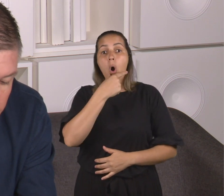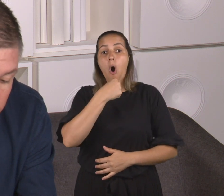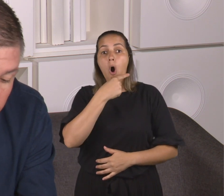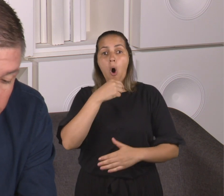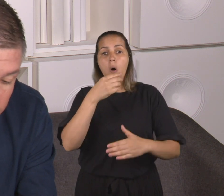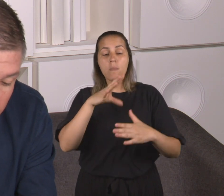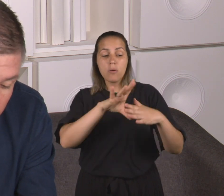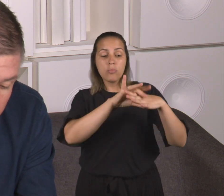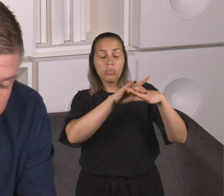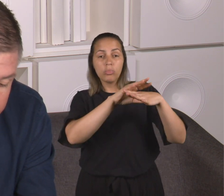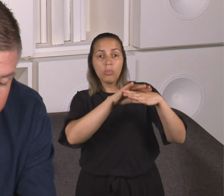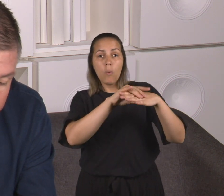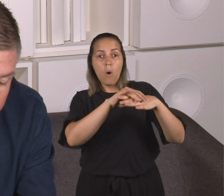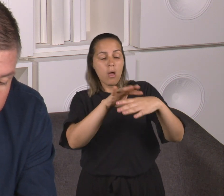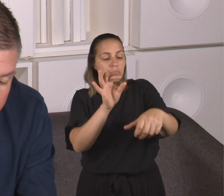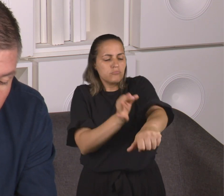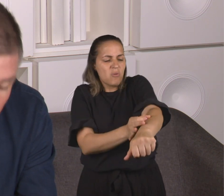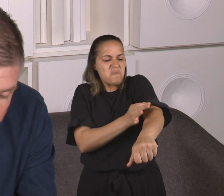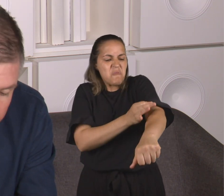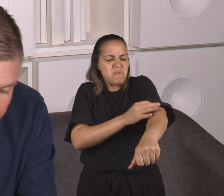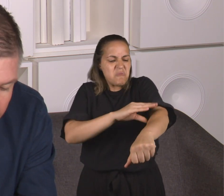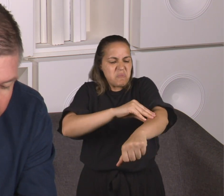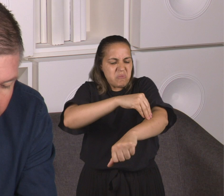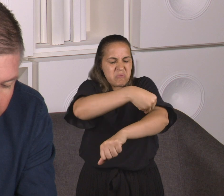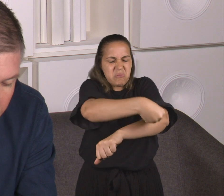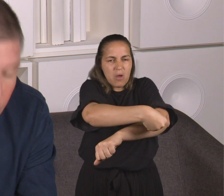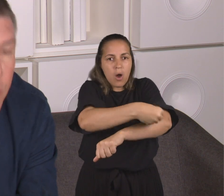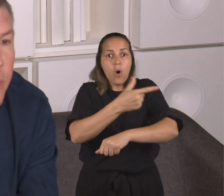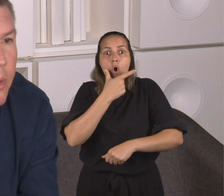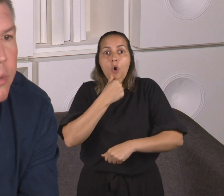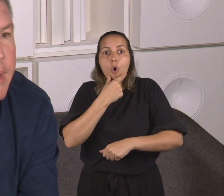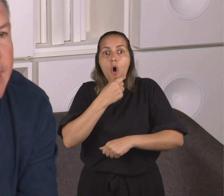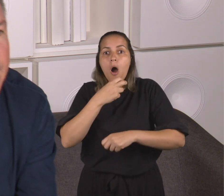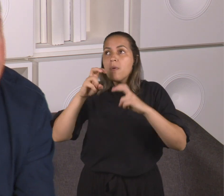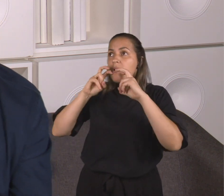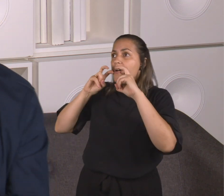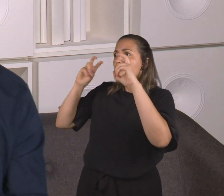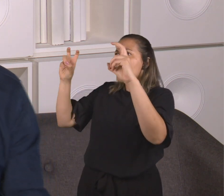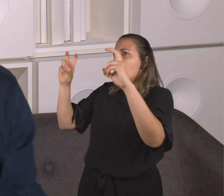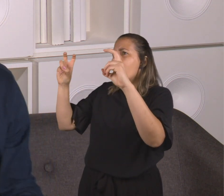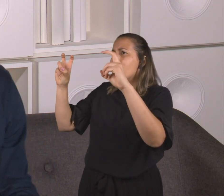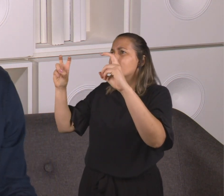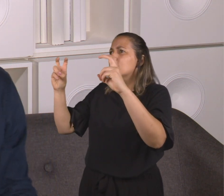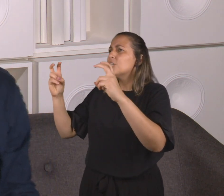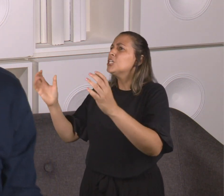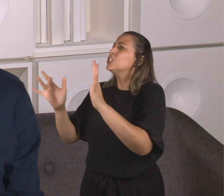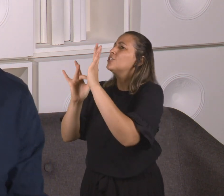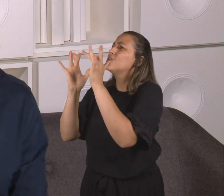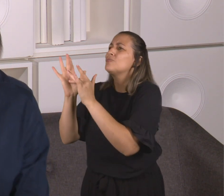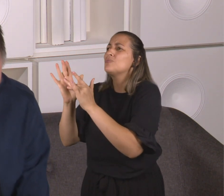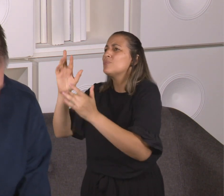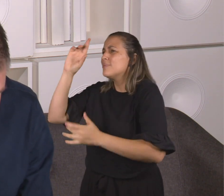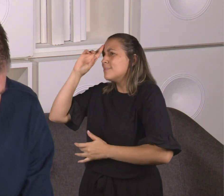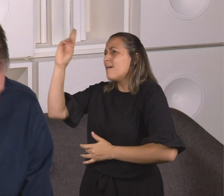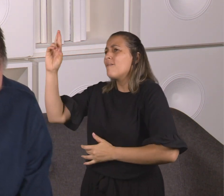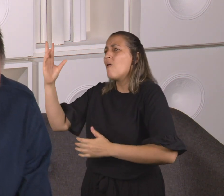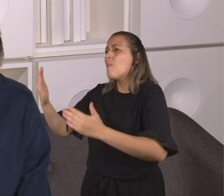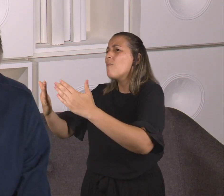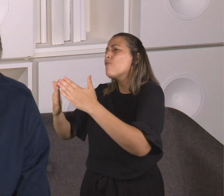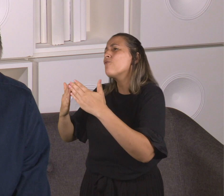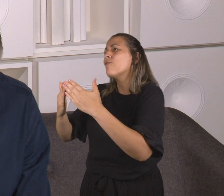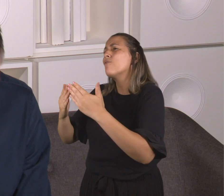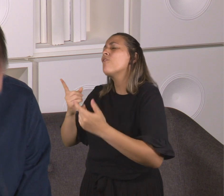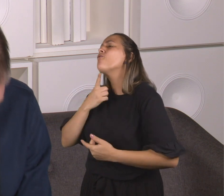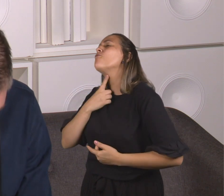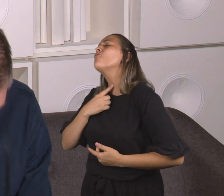Jesus, prostrou-se, rosto em terra, e rogou-lhe. Rogou-lhe dizendo, se queres,